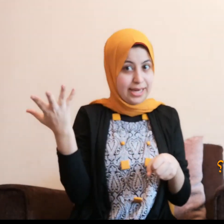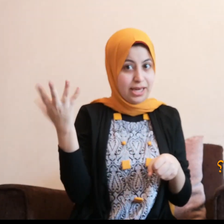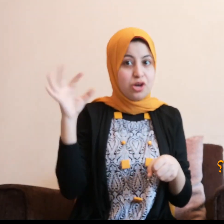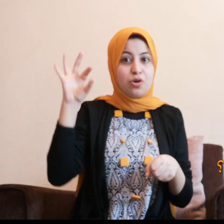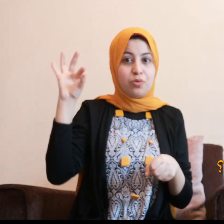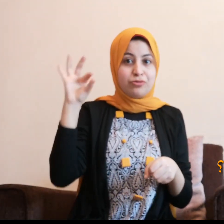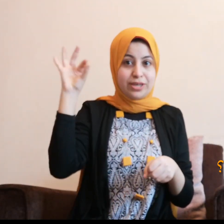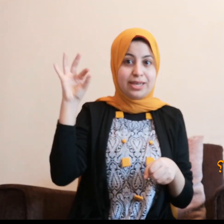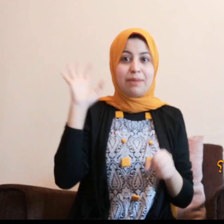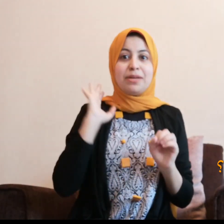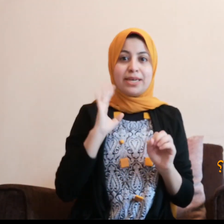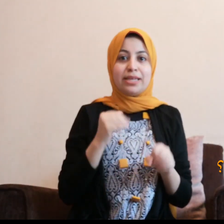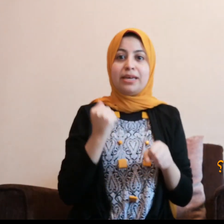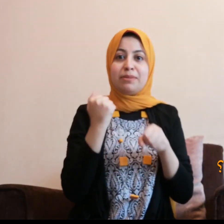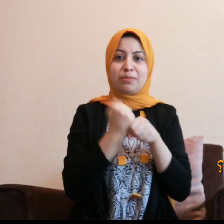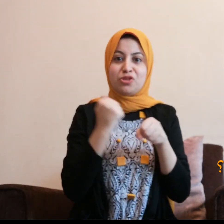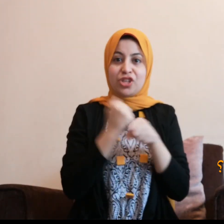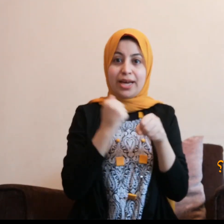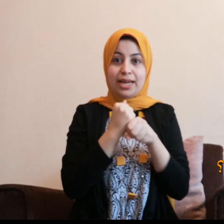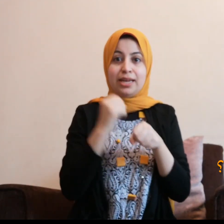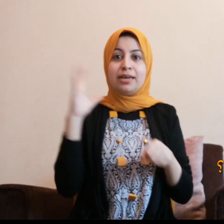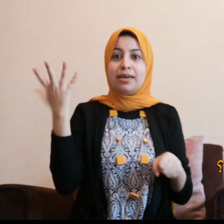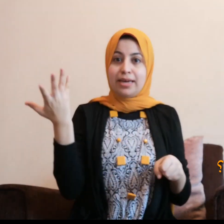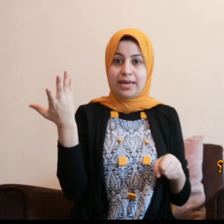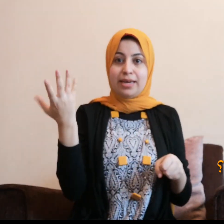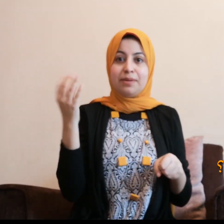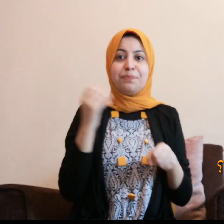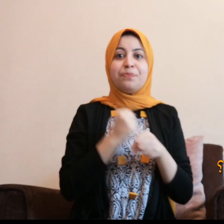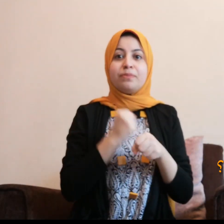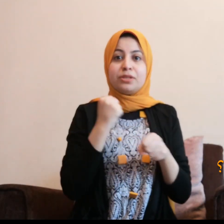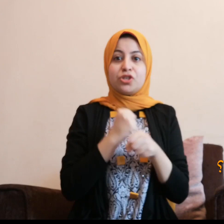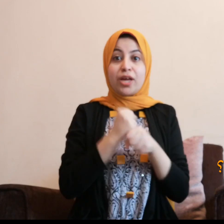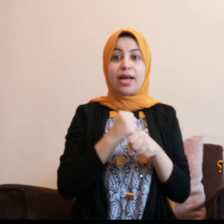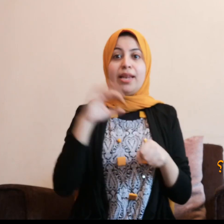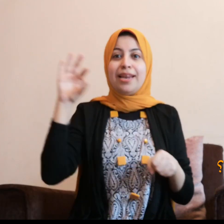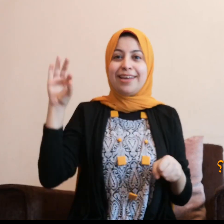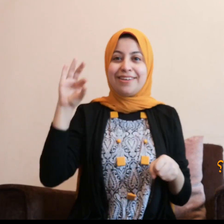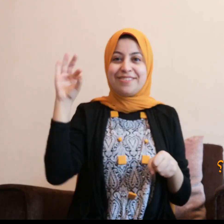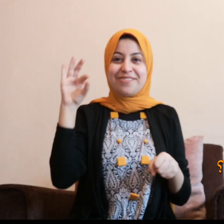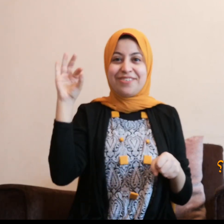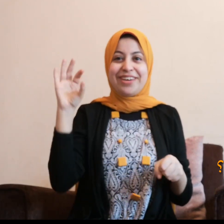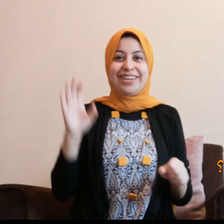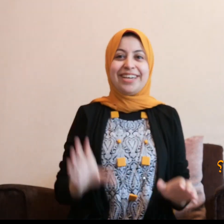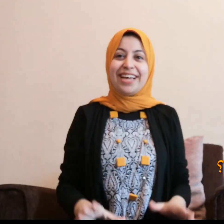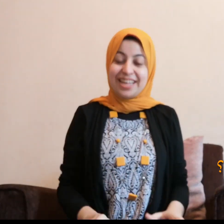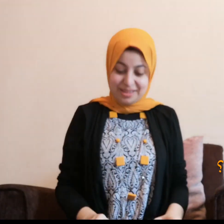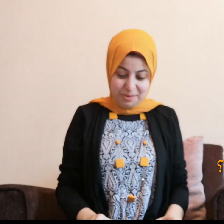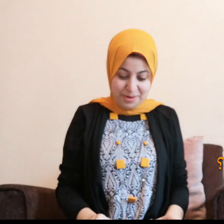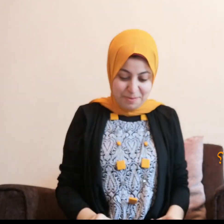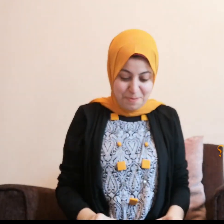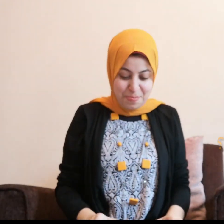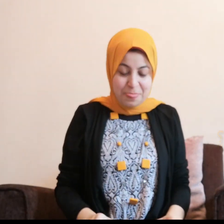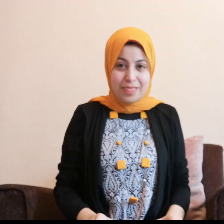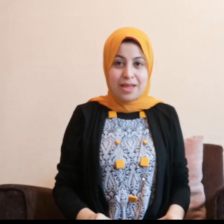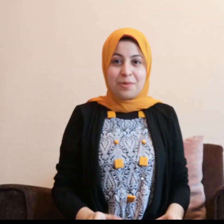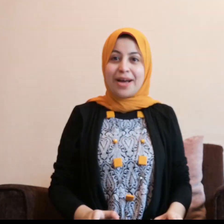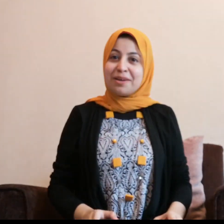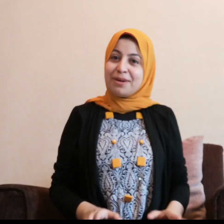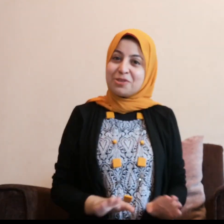ايه وفين قبل كده بتشتغل ايه بتشتغل فين تمام واخر بقى